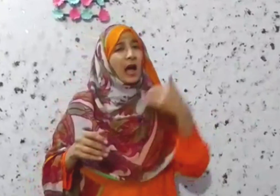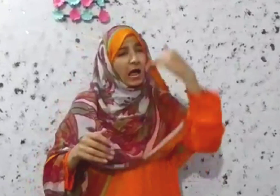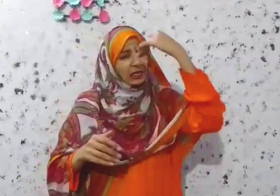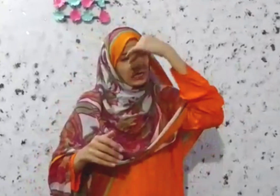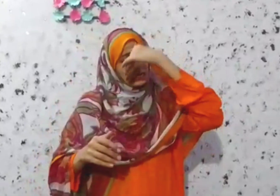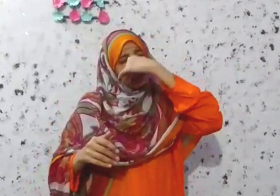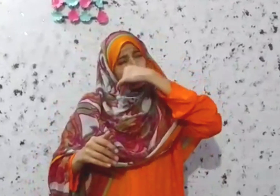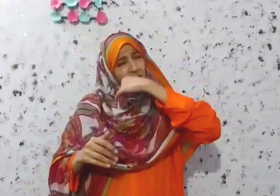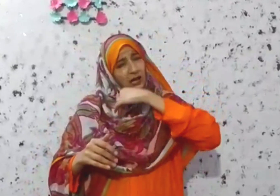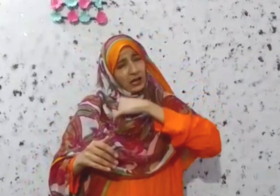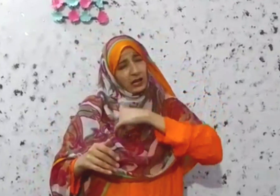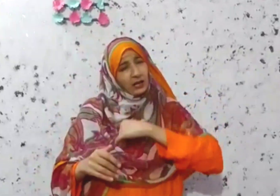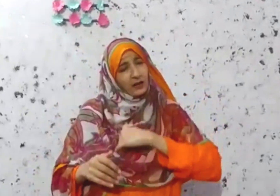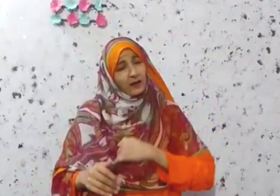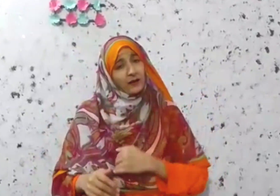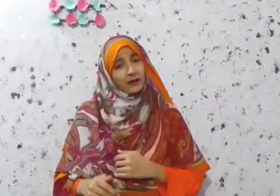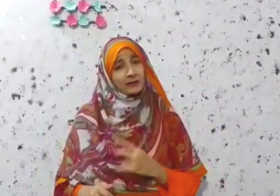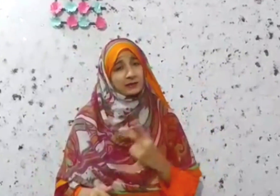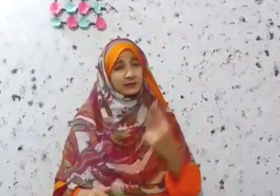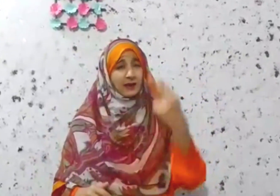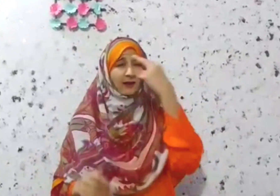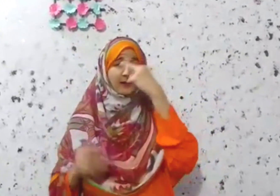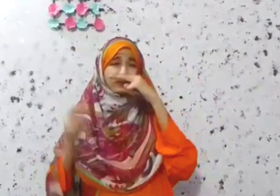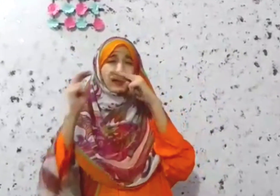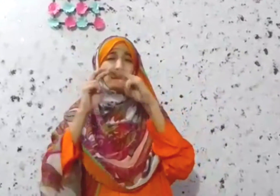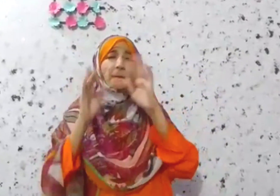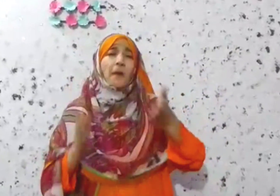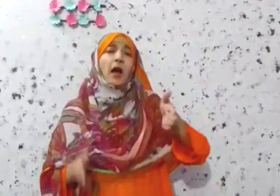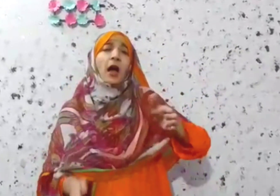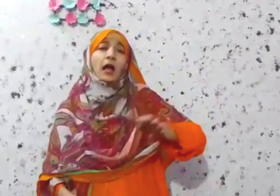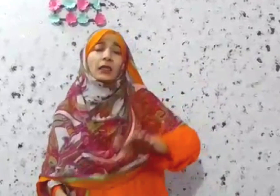अंदर जाहर के बात